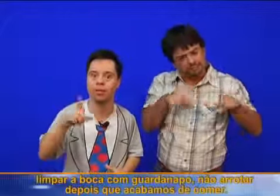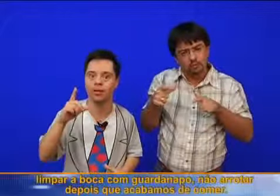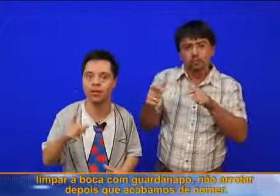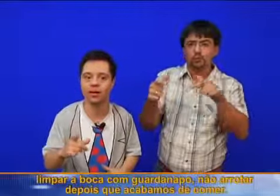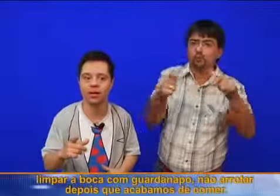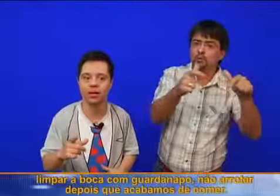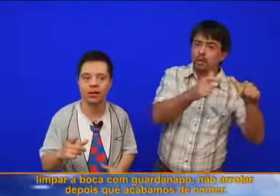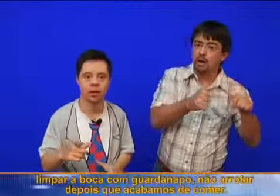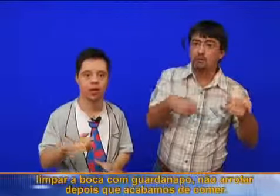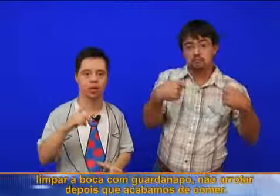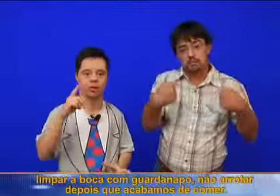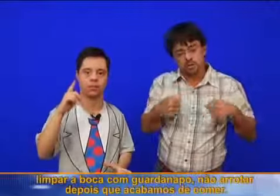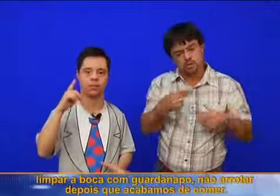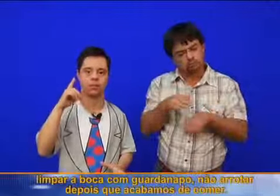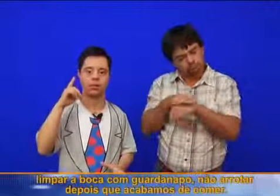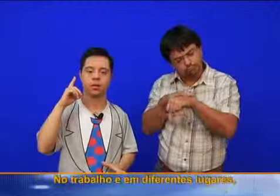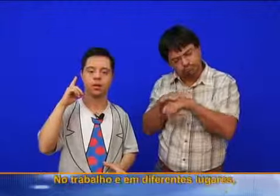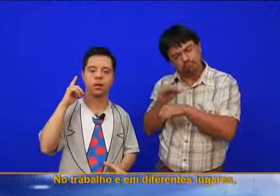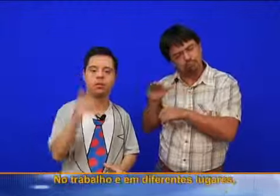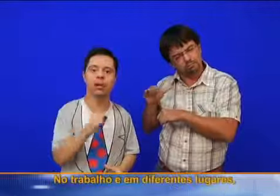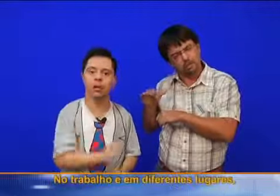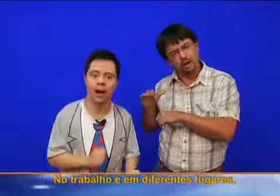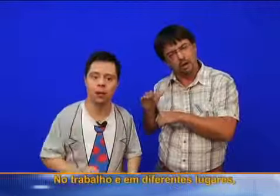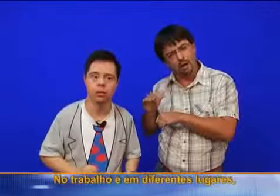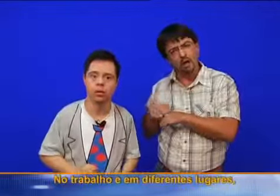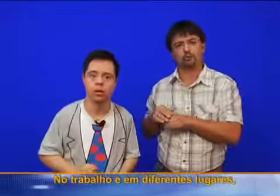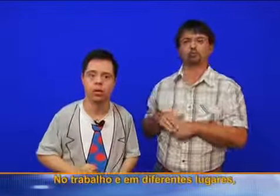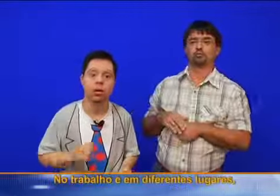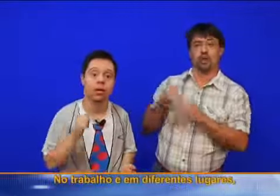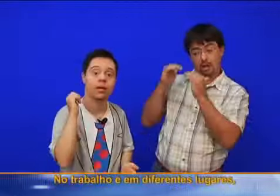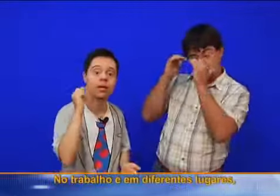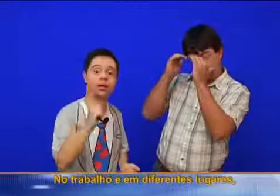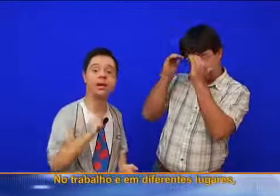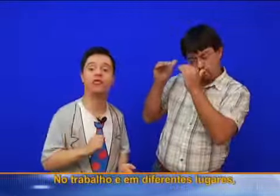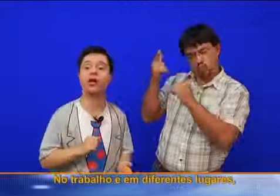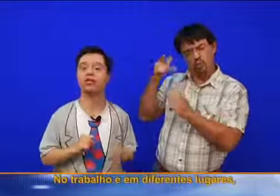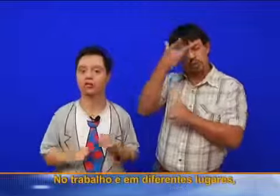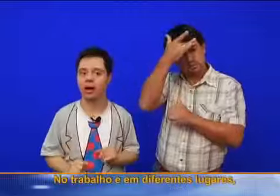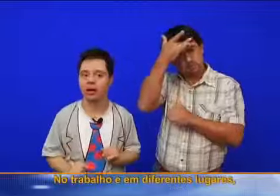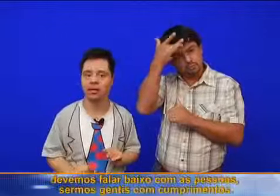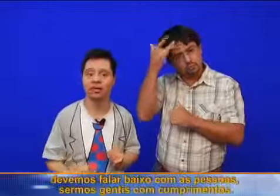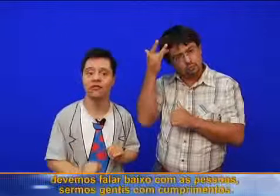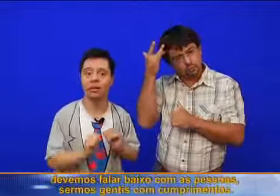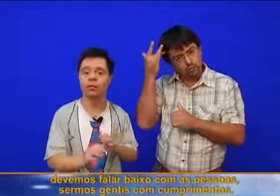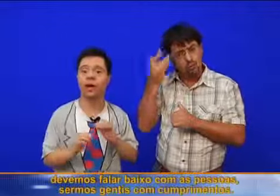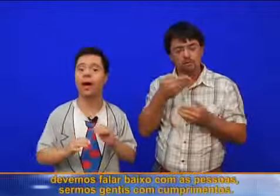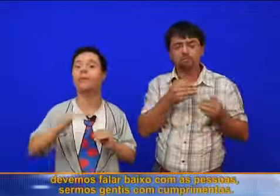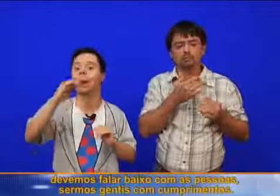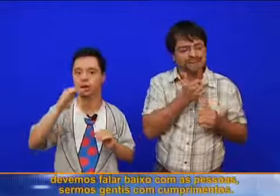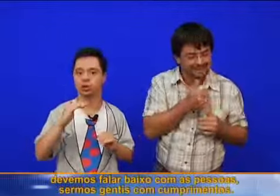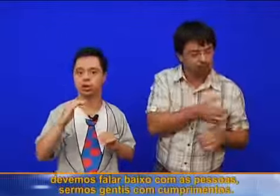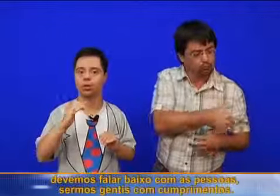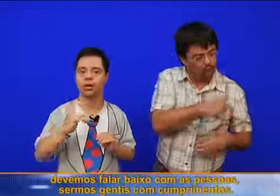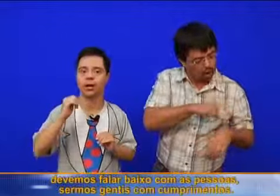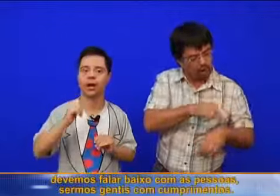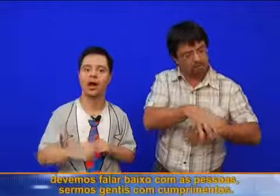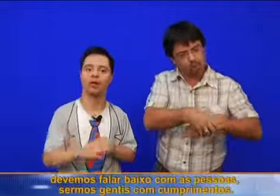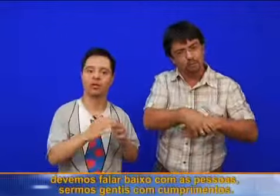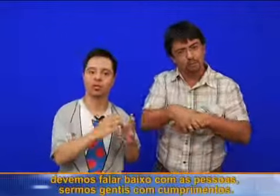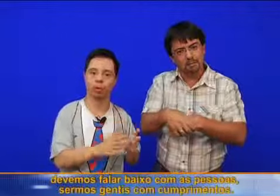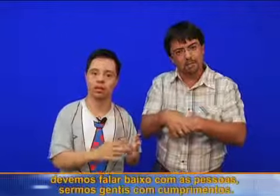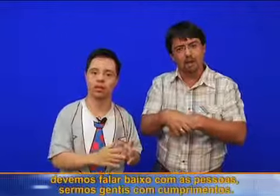acabamos de comer, o trabalho, e em diferentes lugares, devemos falar baixo.